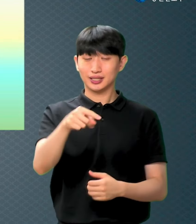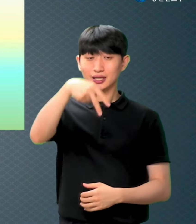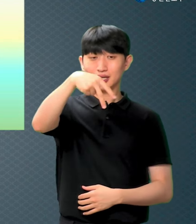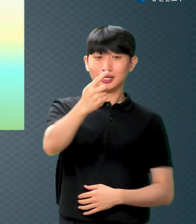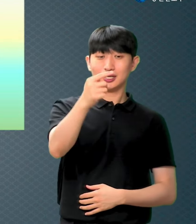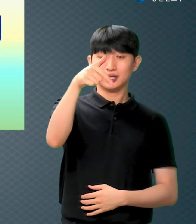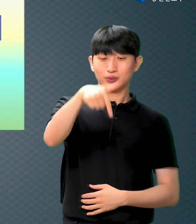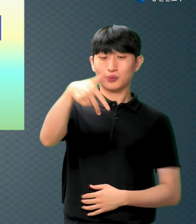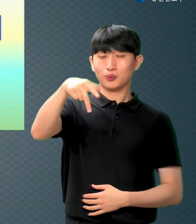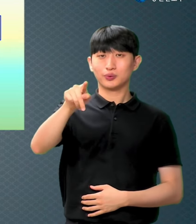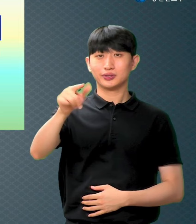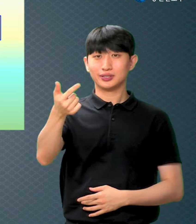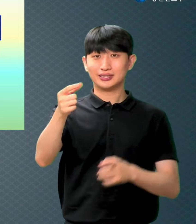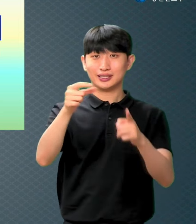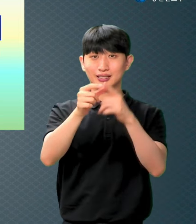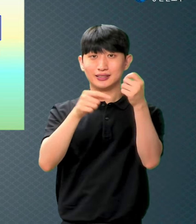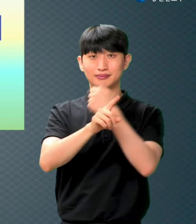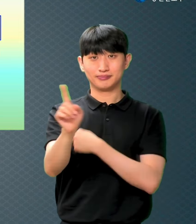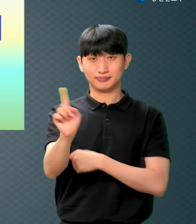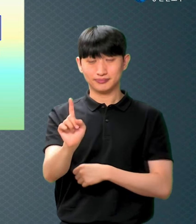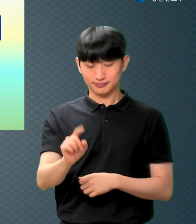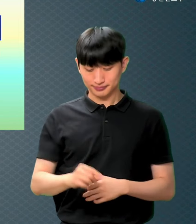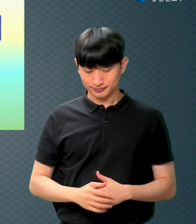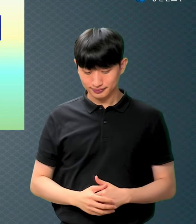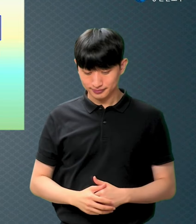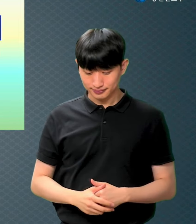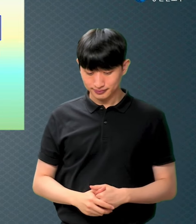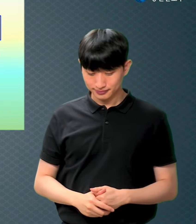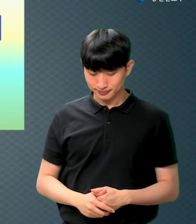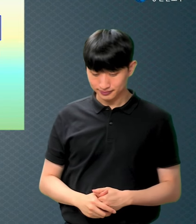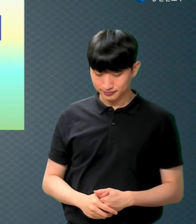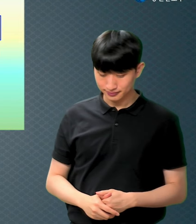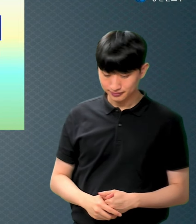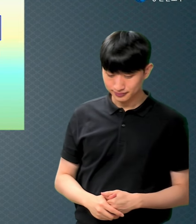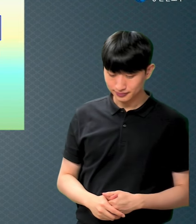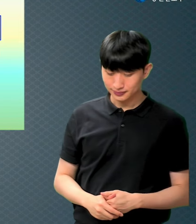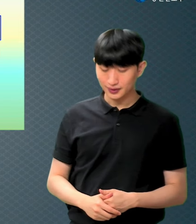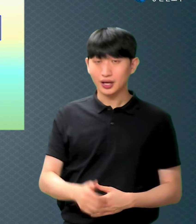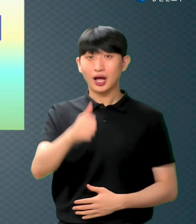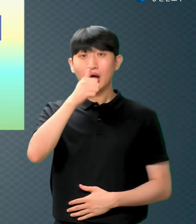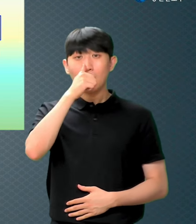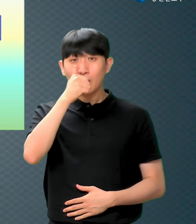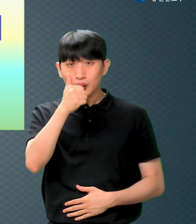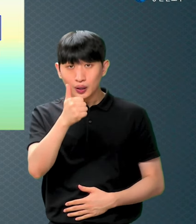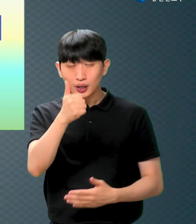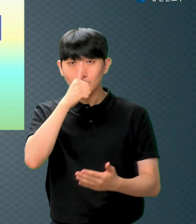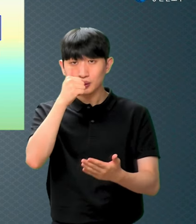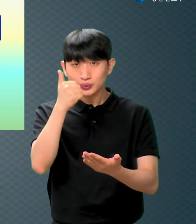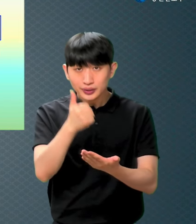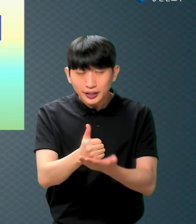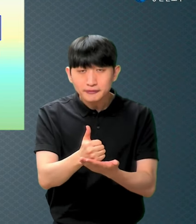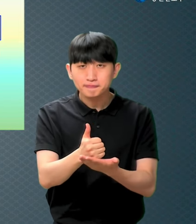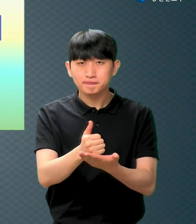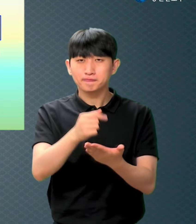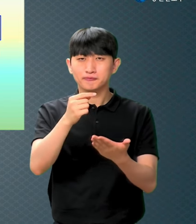뭐냐면 속전은 죄를 면하려고 바티는 돈이에요